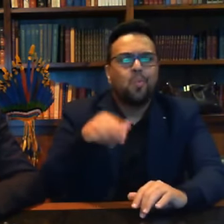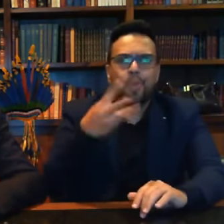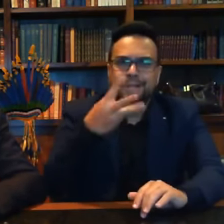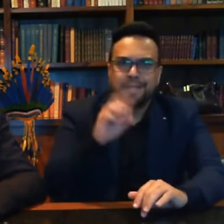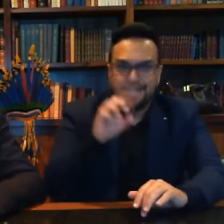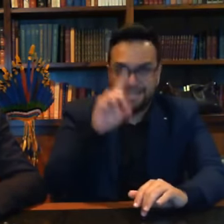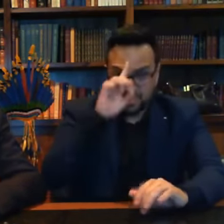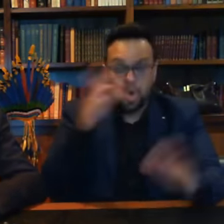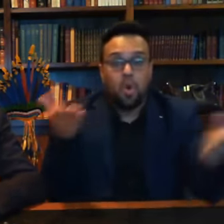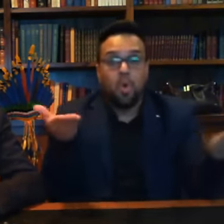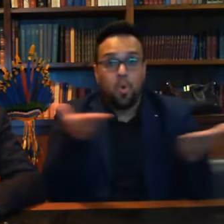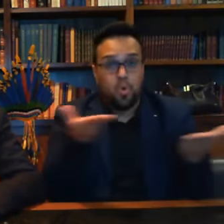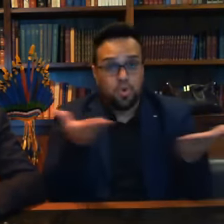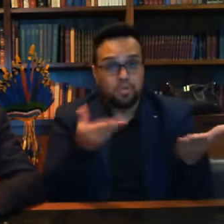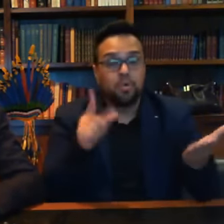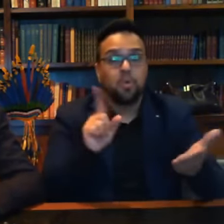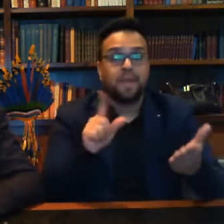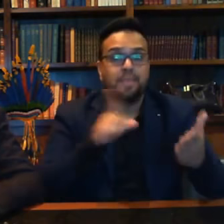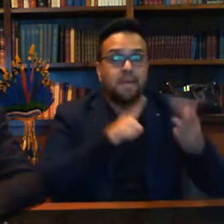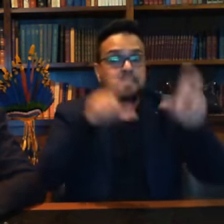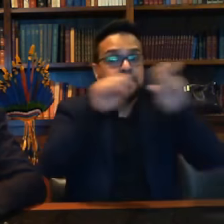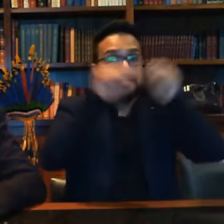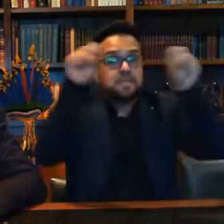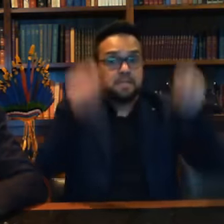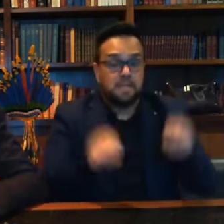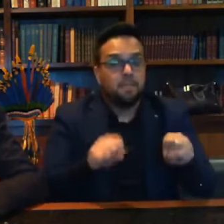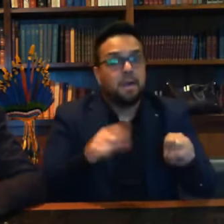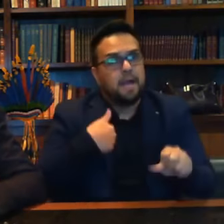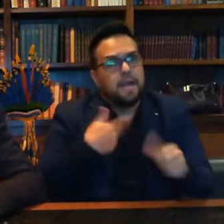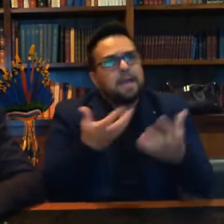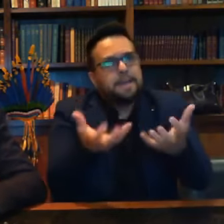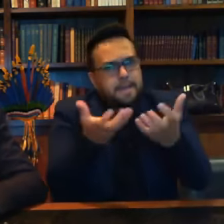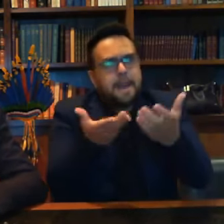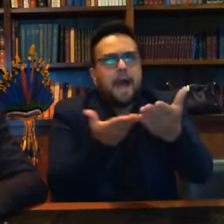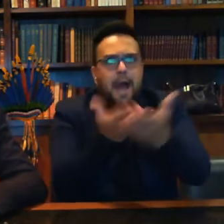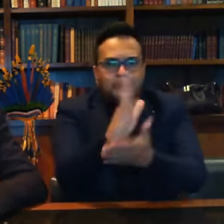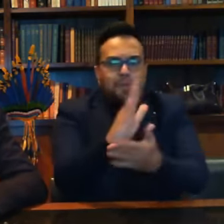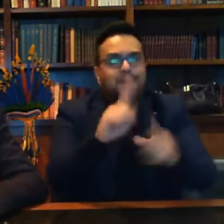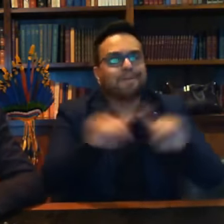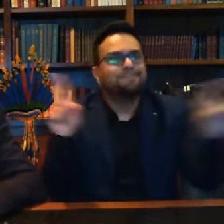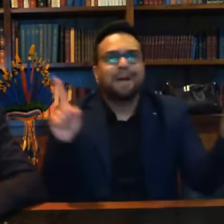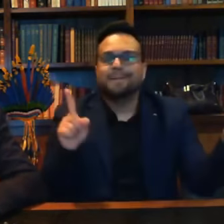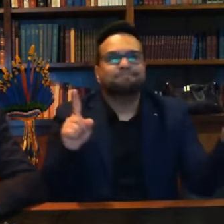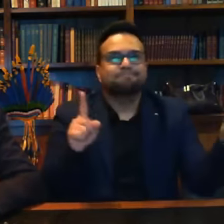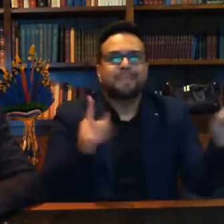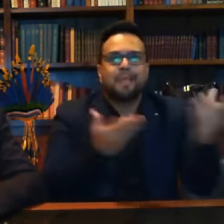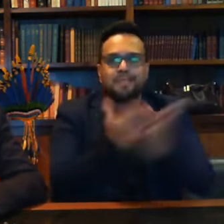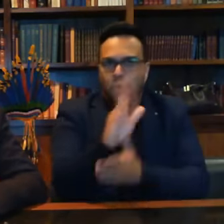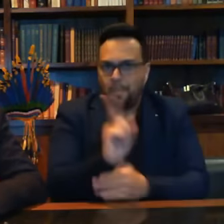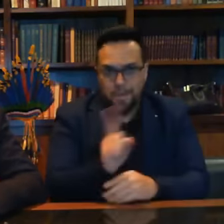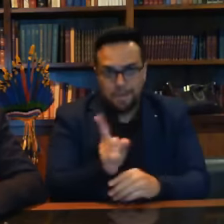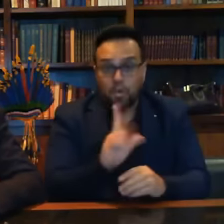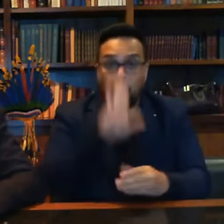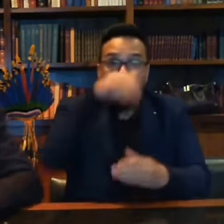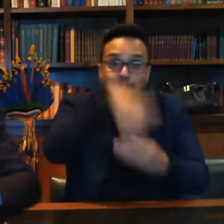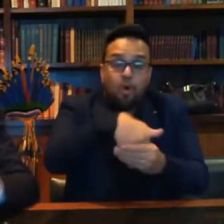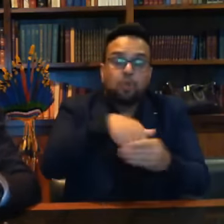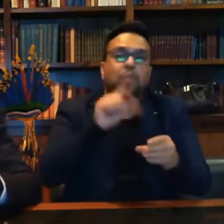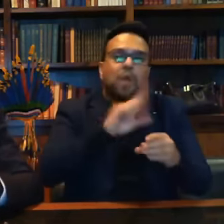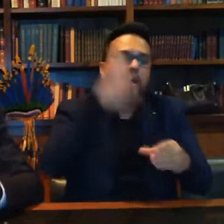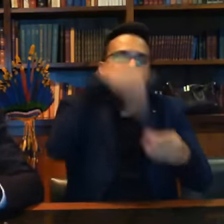Hoje em dia, com o sistema que nós gostaríamos que fosse aprovado e não foi, o voto seria impresso. Há uma